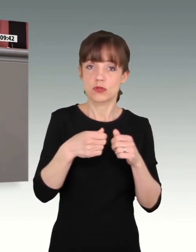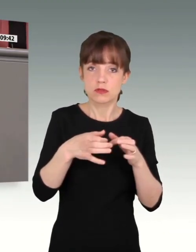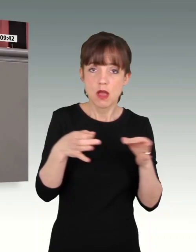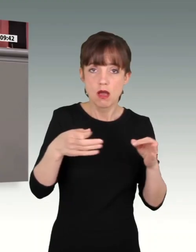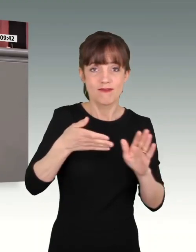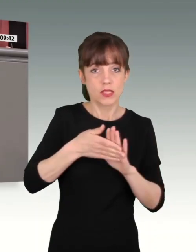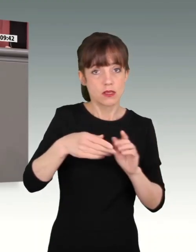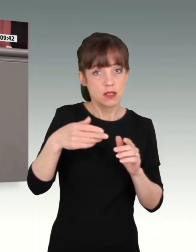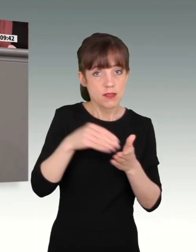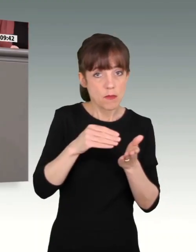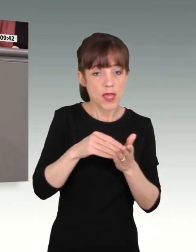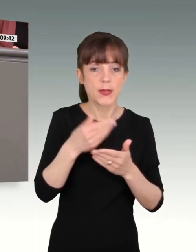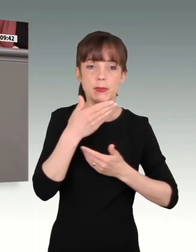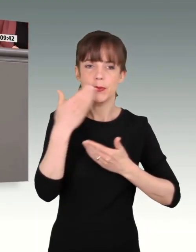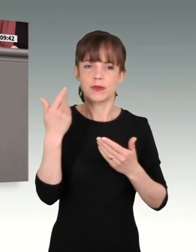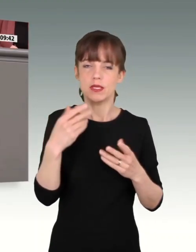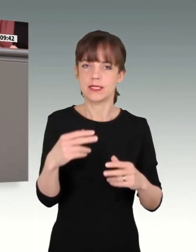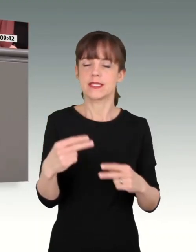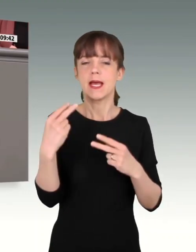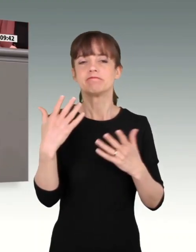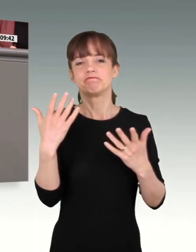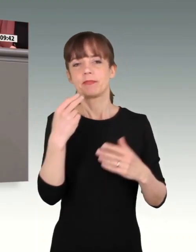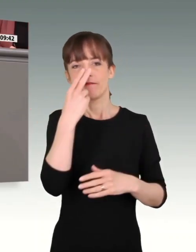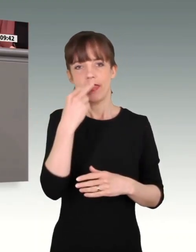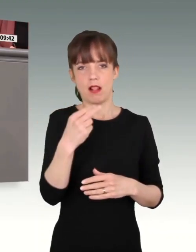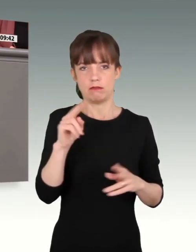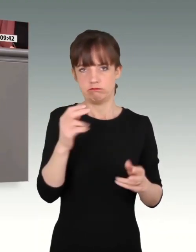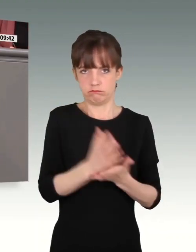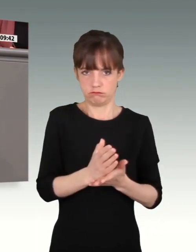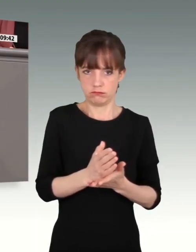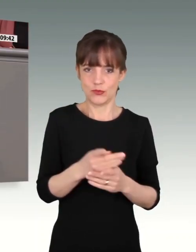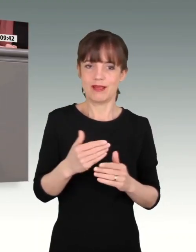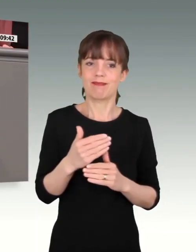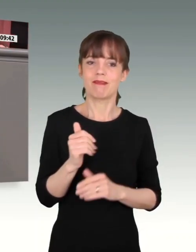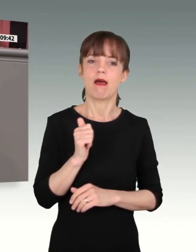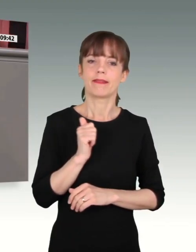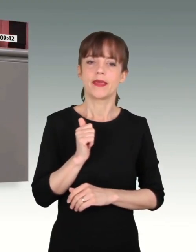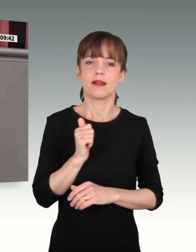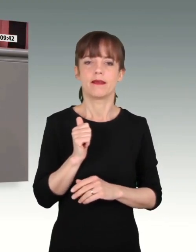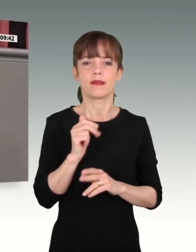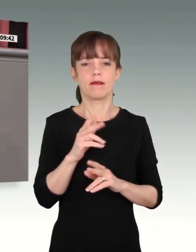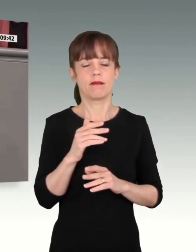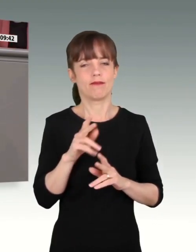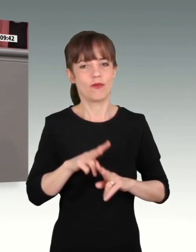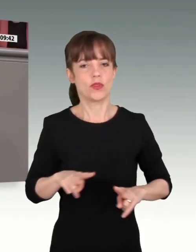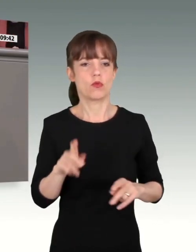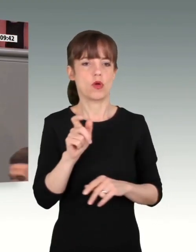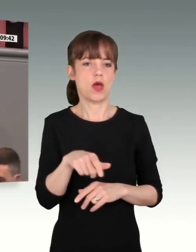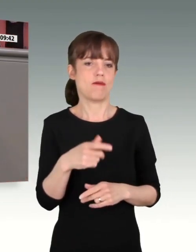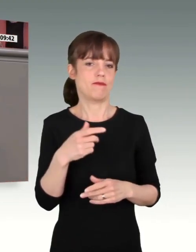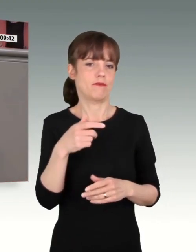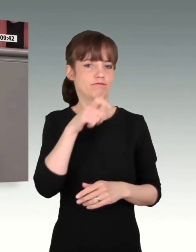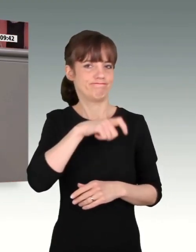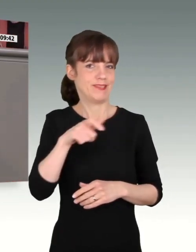war im Nachhinein betrachtet ein Fehler. Zitat Ende. Und für die nachträgliche Ehrwürdigung unserer Veteranen der Afghanistan-Einsätze